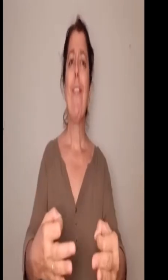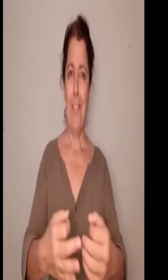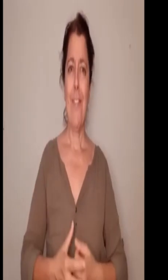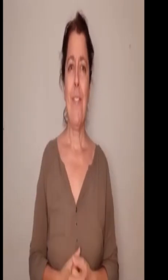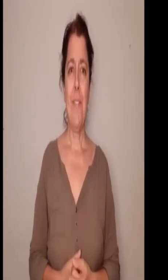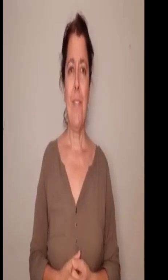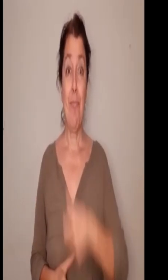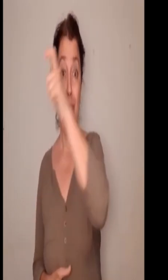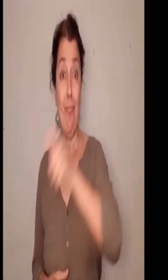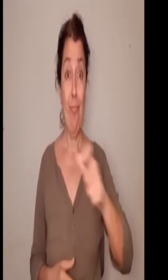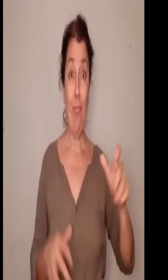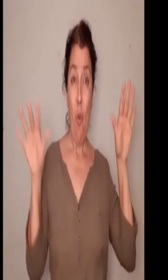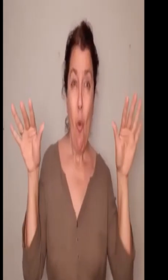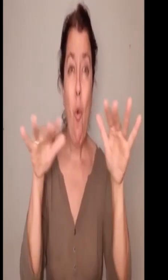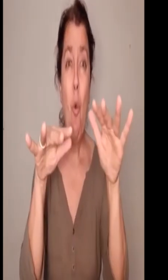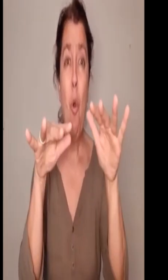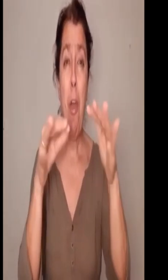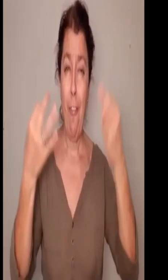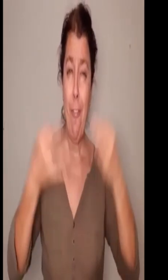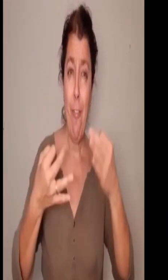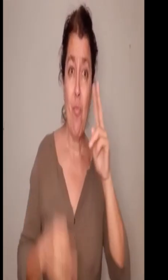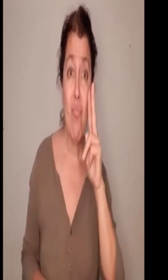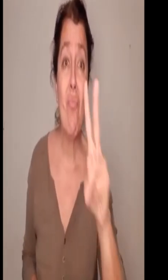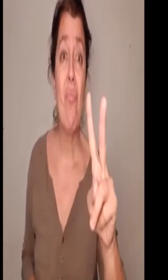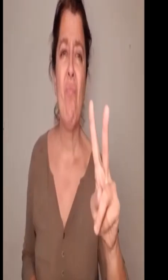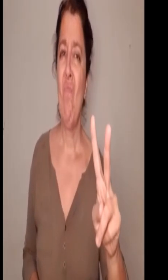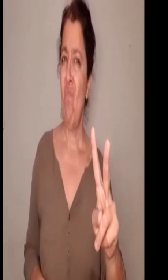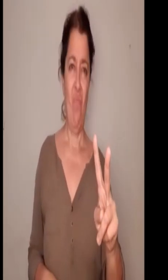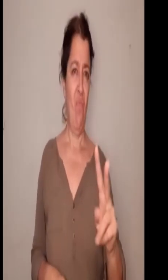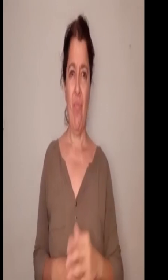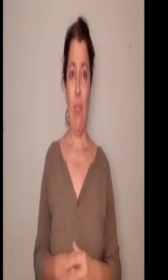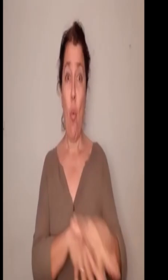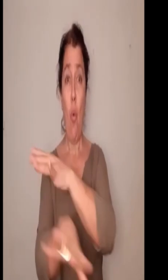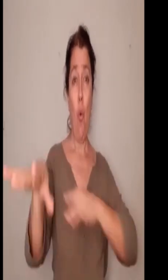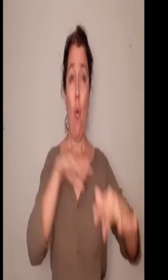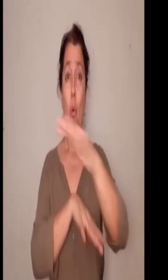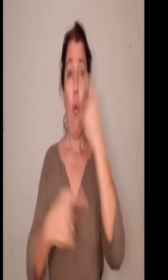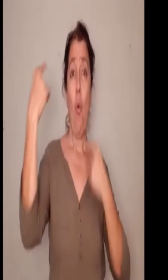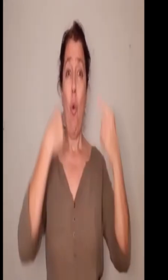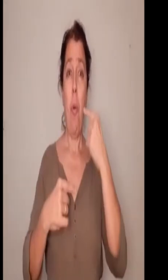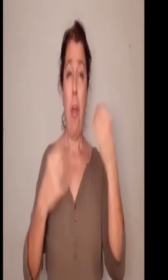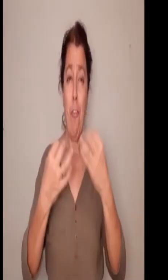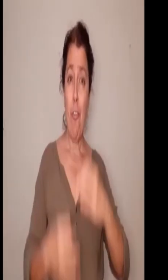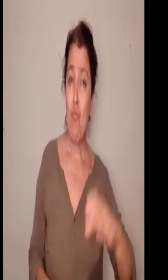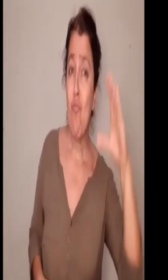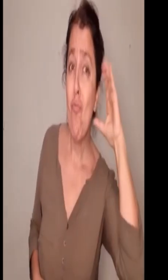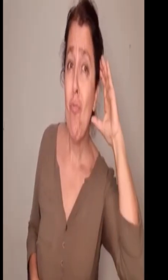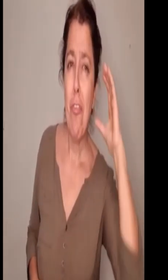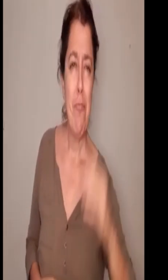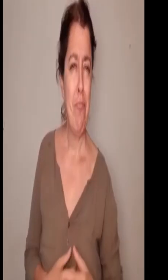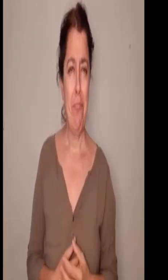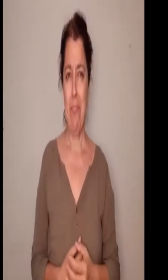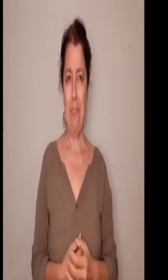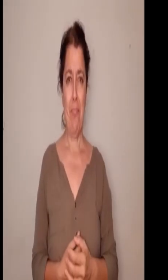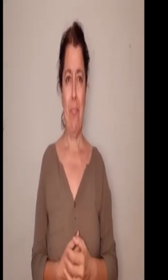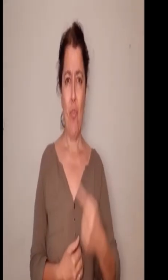En lengua de signos Lo explicaré Con gafas, violetas Verás